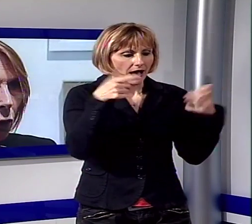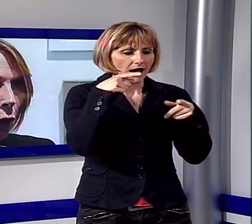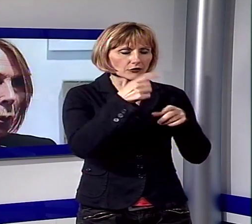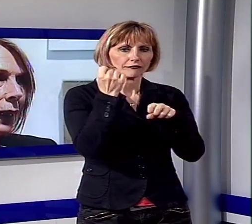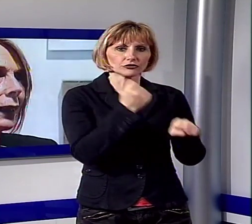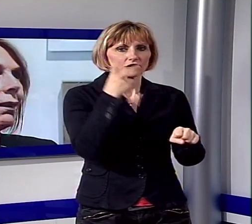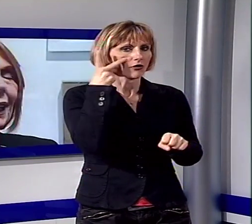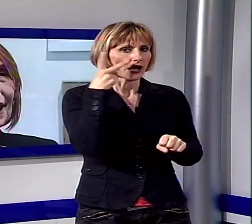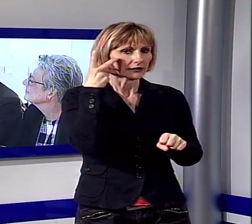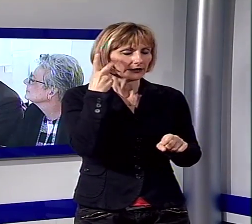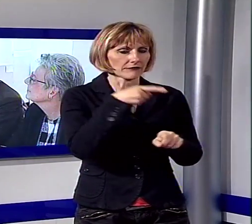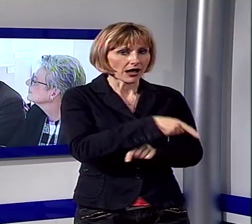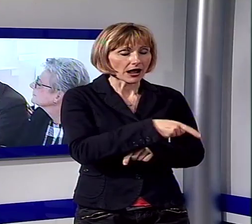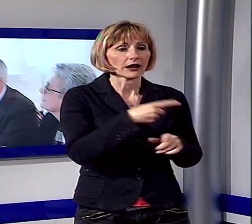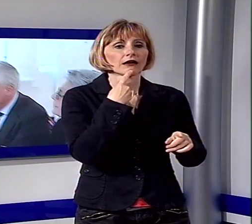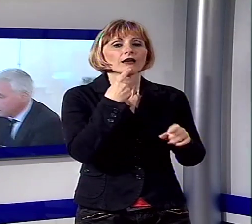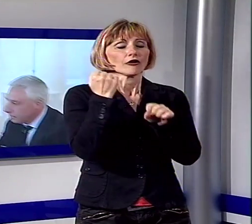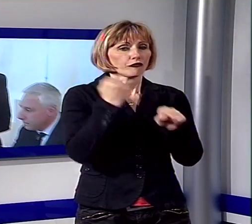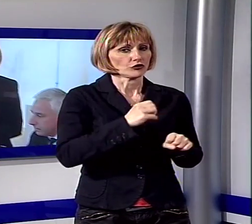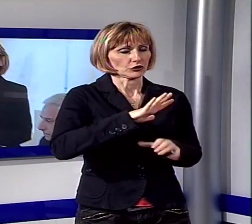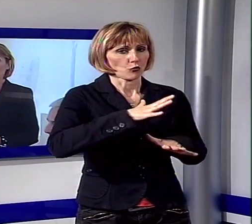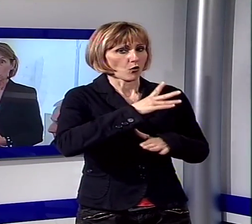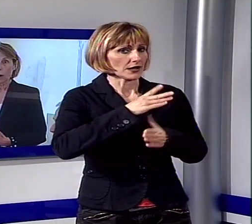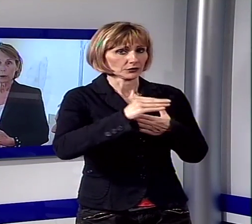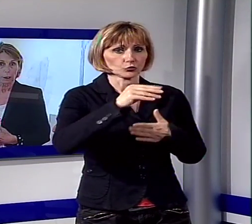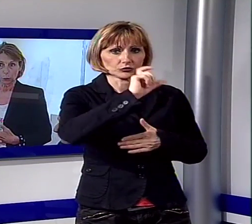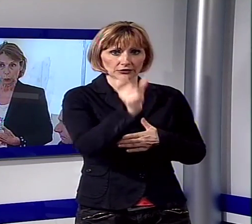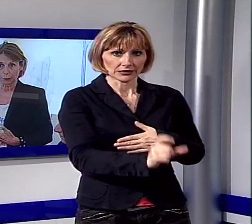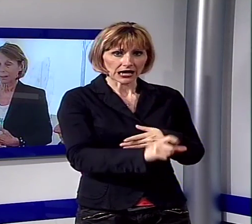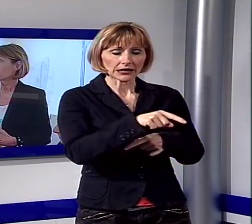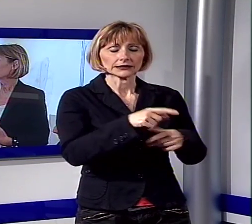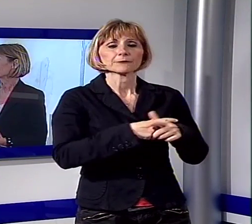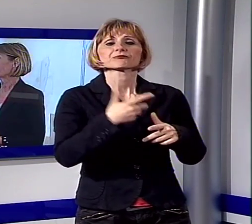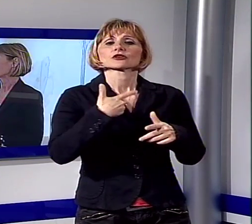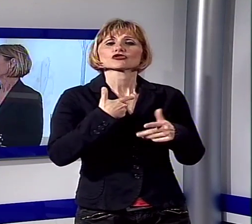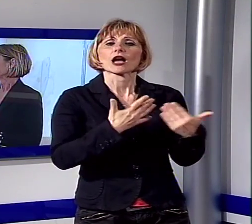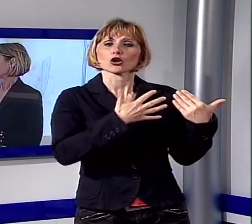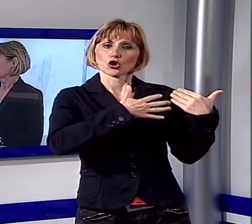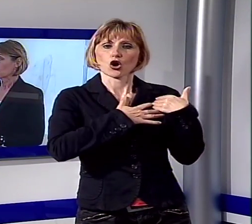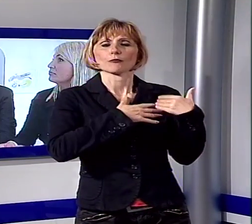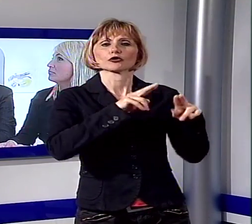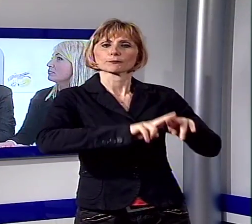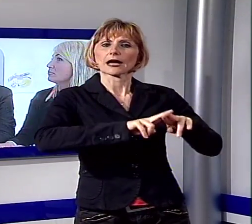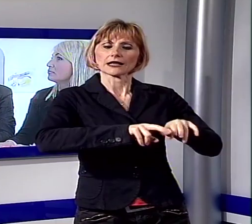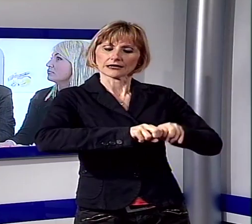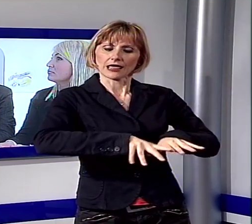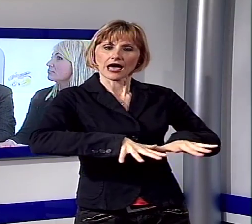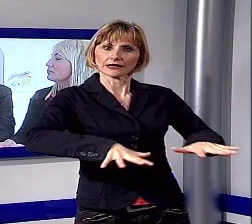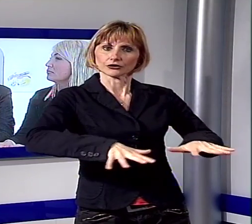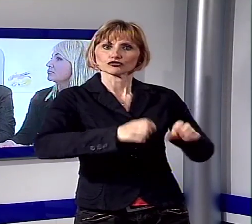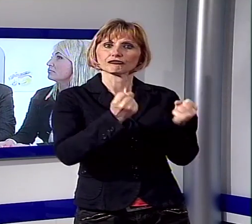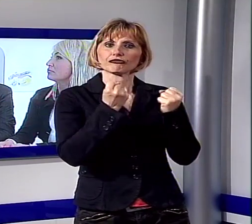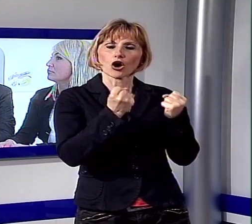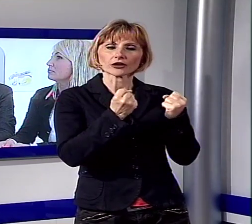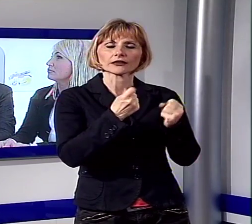fondazione, come la stragrande maggioranza delle fondazioni italiane, ha il compito di mantenere delle radici forti